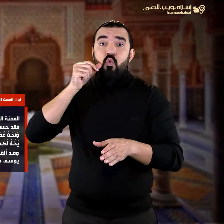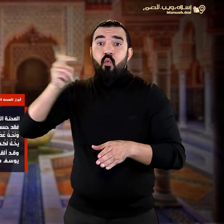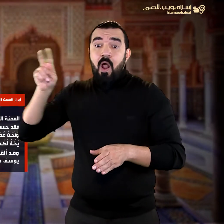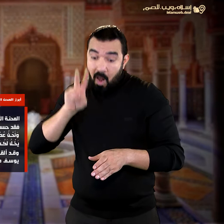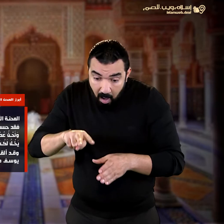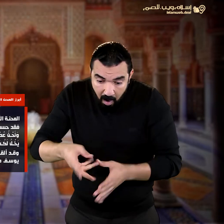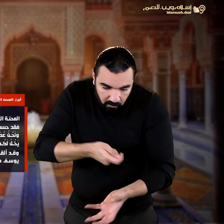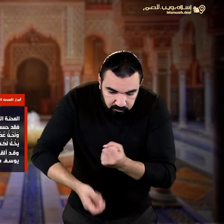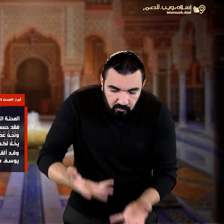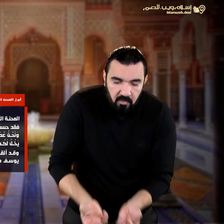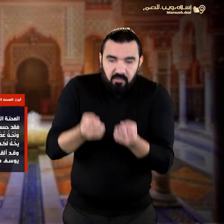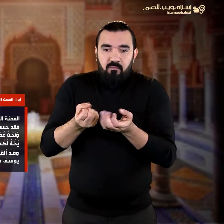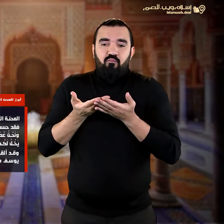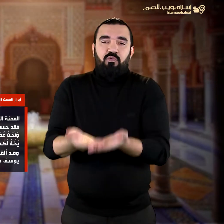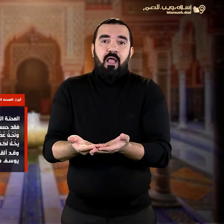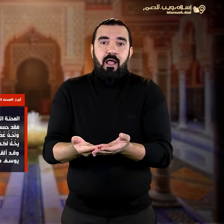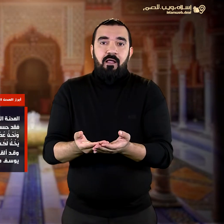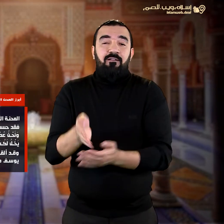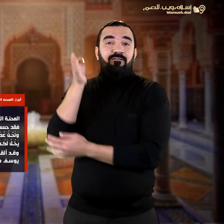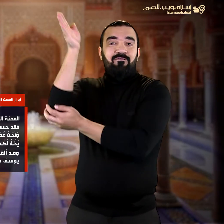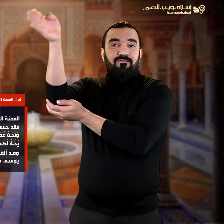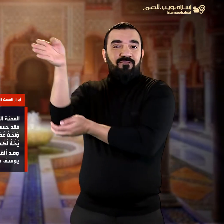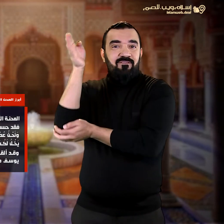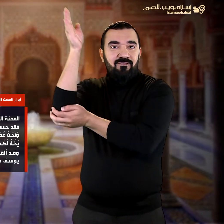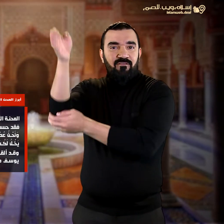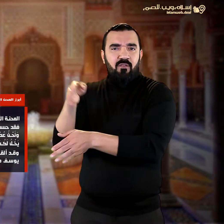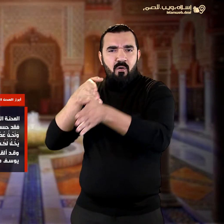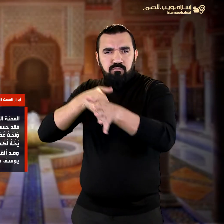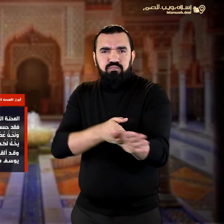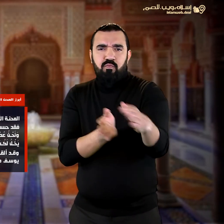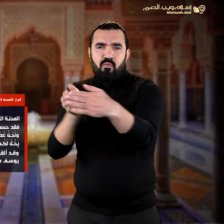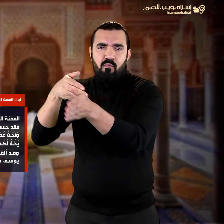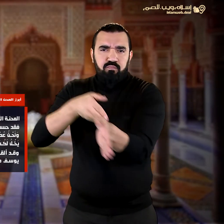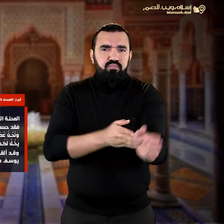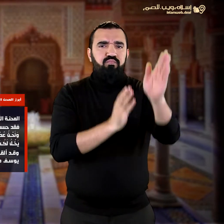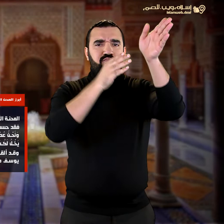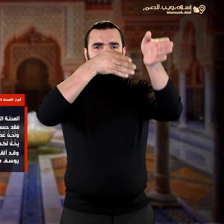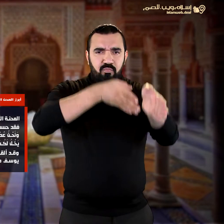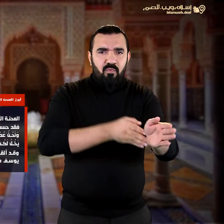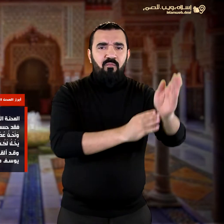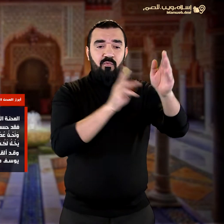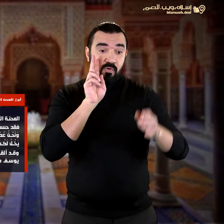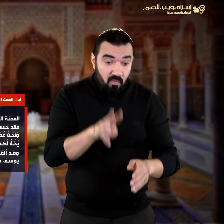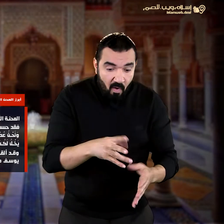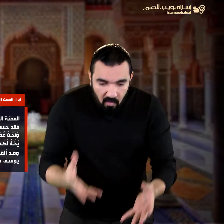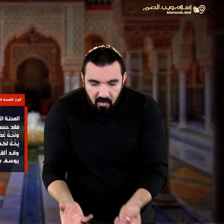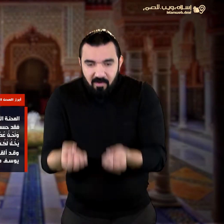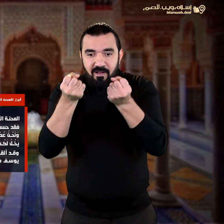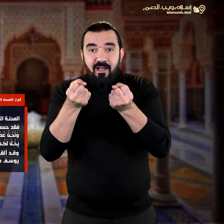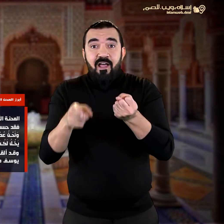وجاءت قافلة فاستخرجوا يوسف من هذا الجب بحبل السقاء واستبشروا